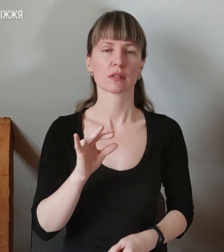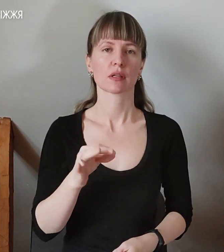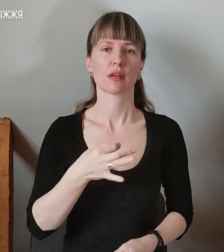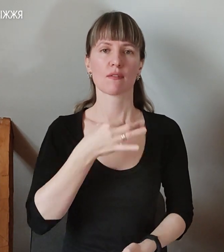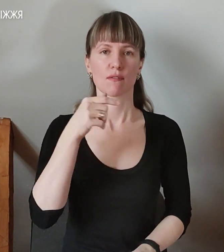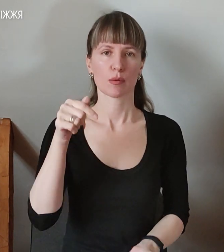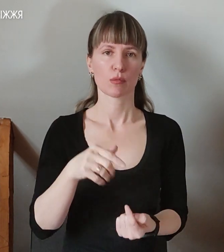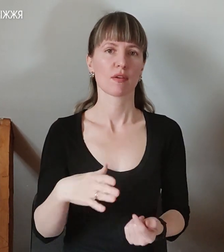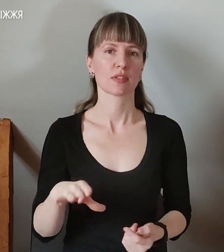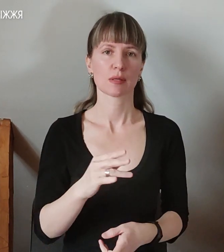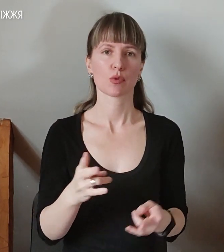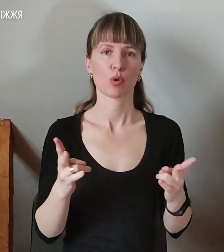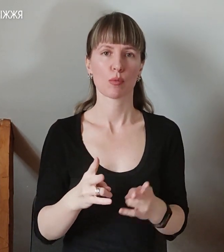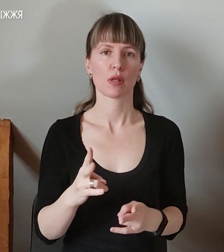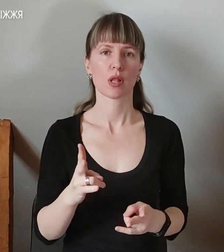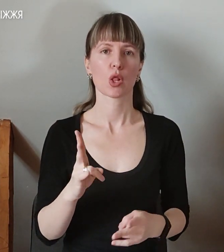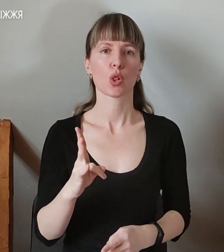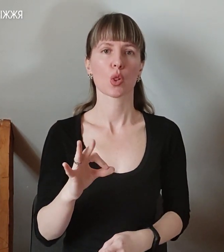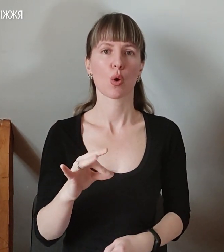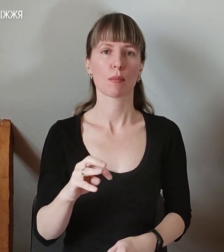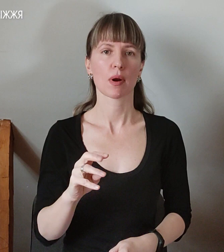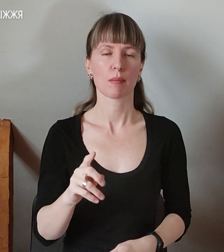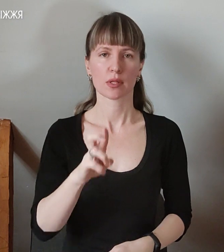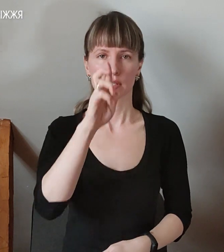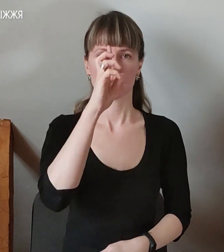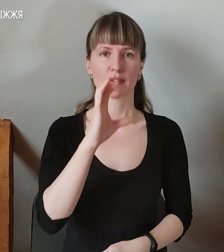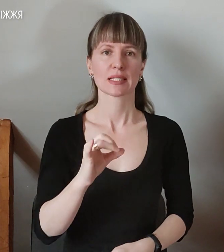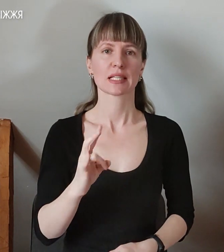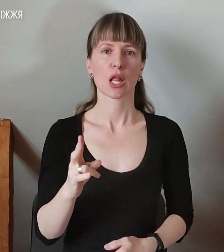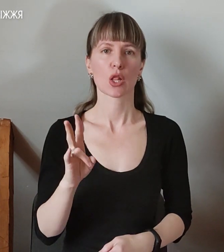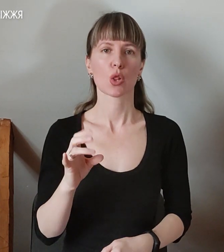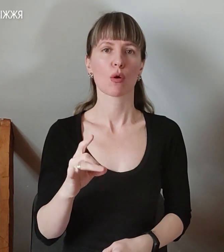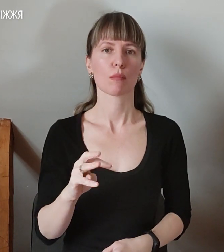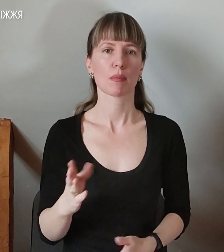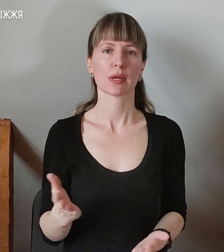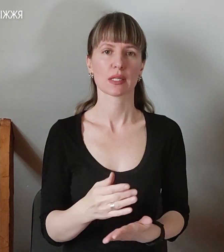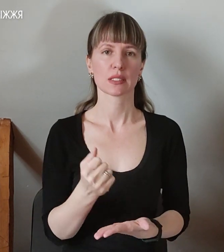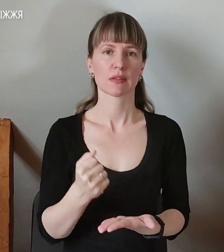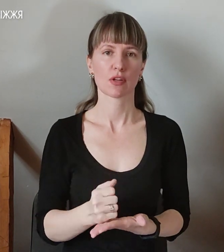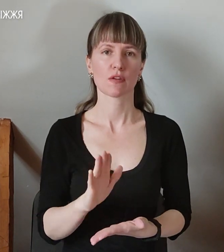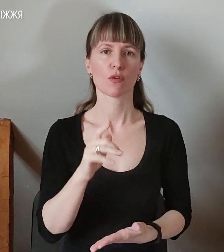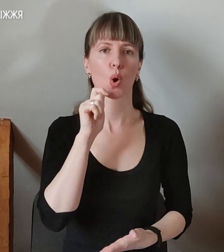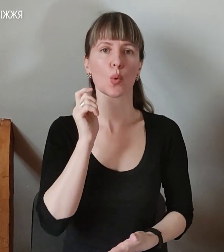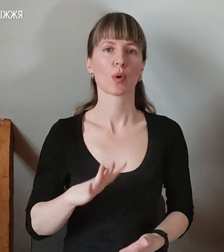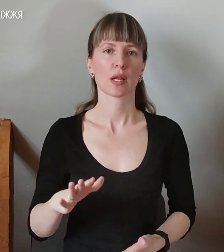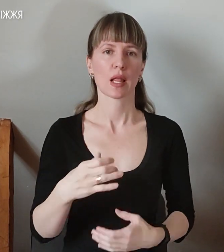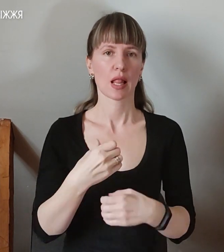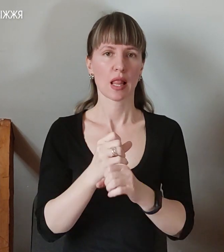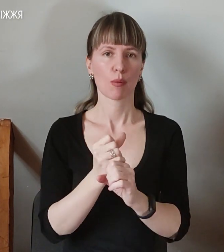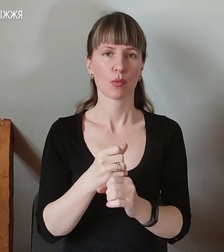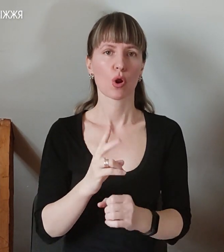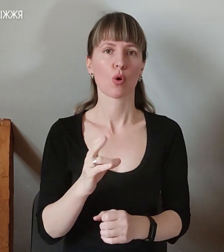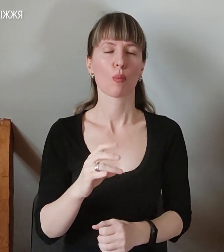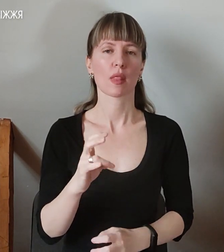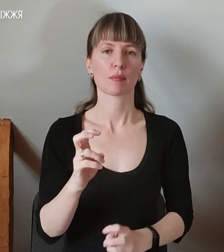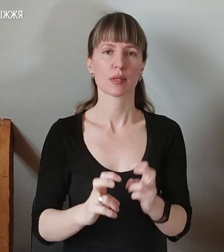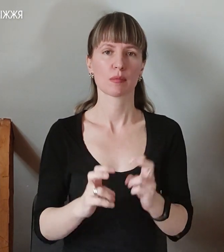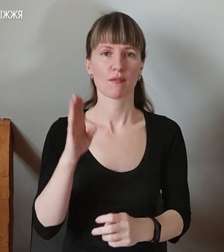всім необхідним нормам, державним санітарним нормам, які затверджені в Україні. Лабораторія, комунальне підприємство «Водоканал»